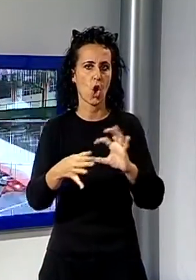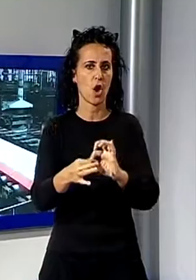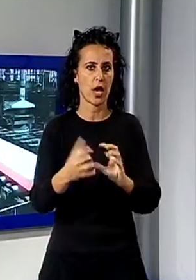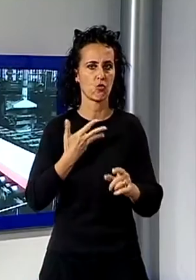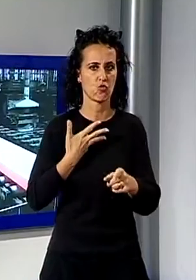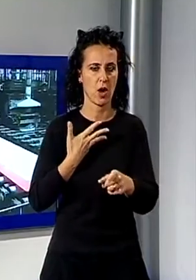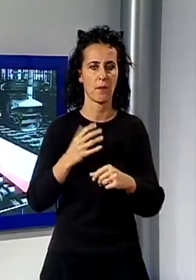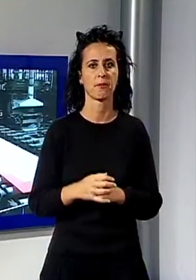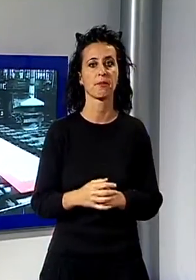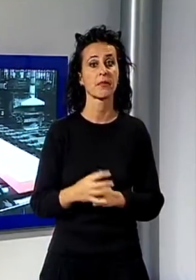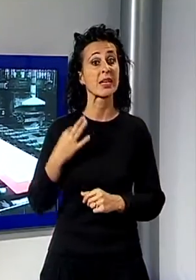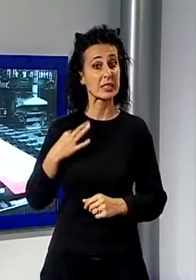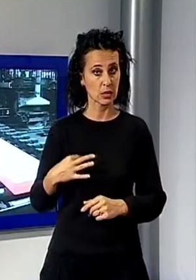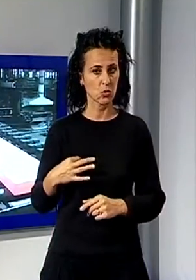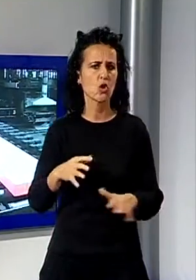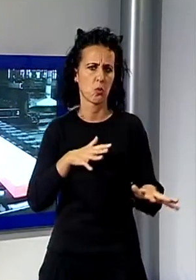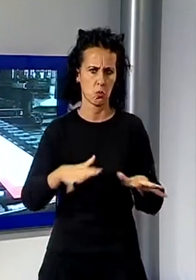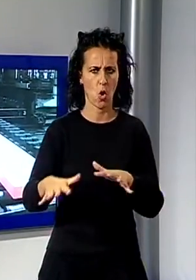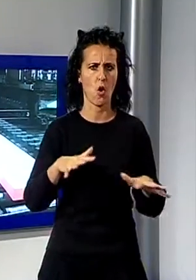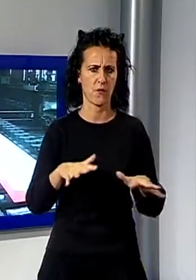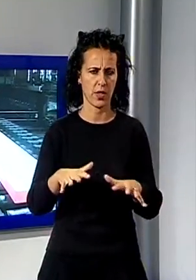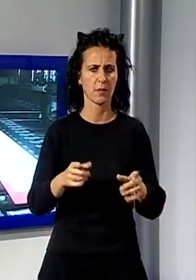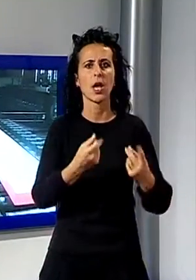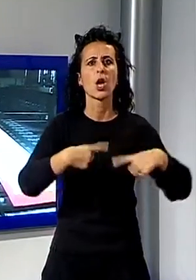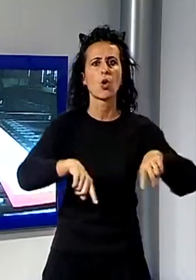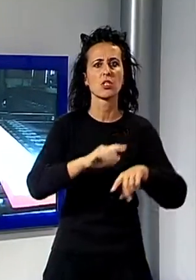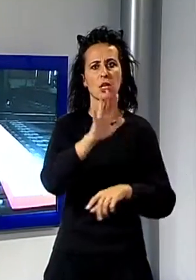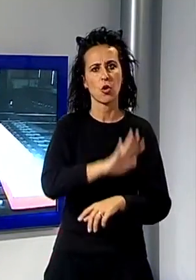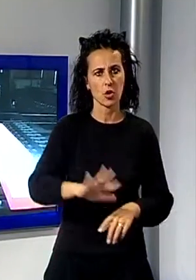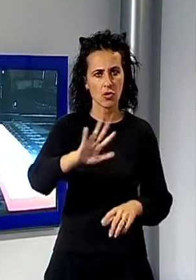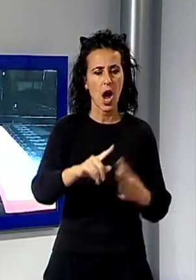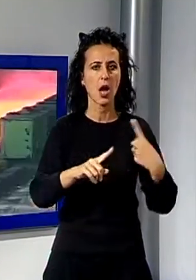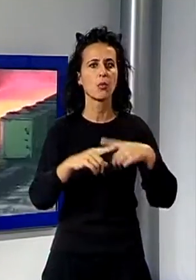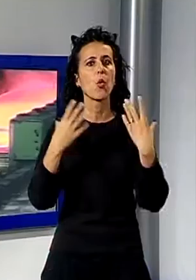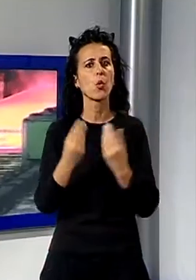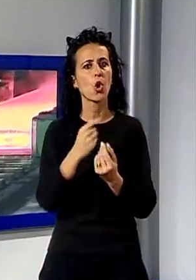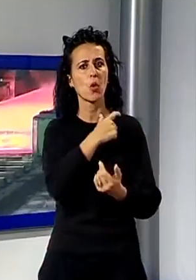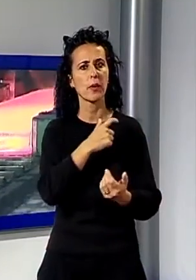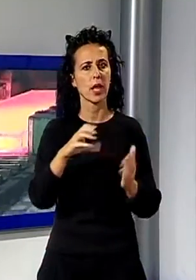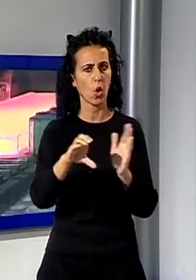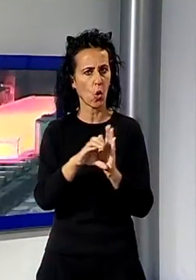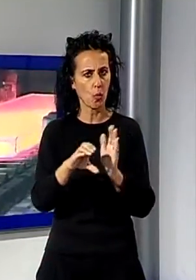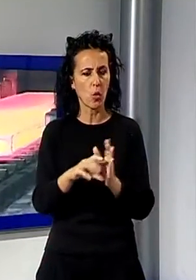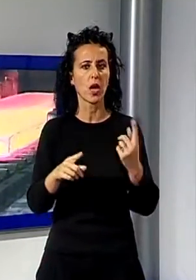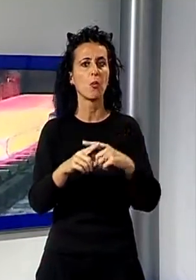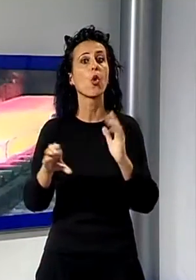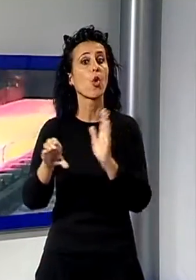muovendo su più fronti, dal Consiglio regionale all'Unione dei Comuni, passando dal Comune di Barga, tutti chiedono risposte